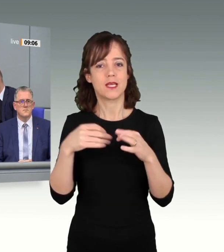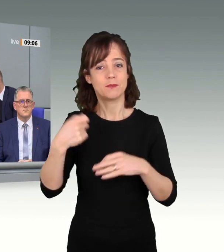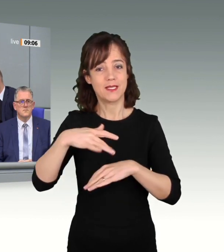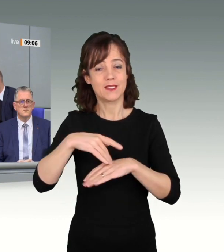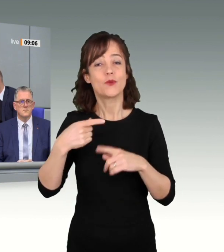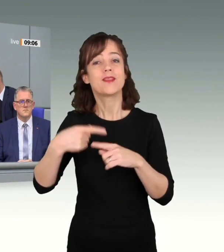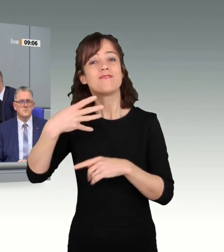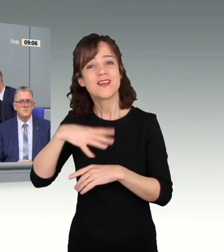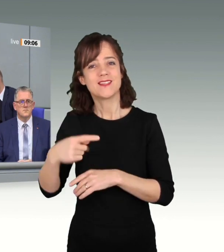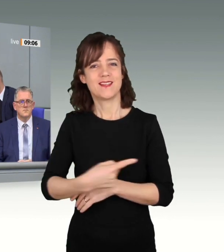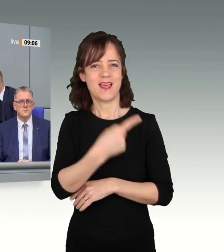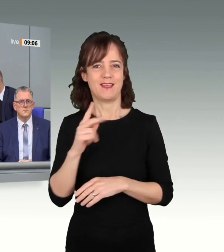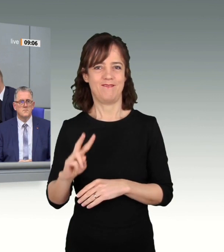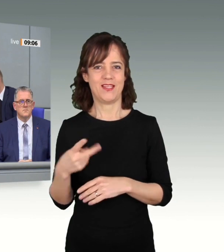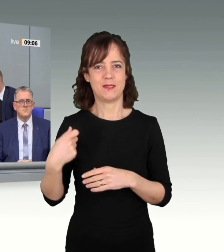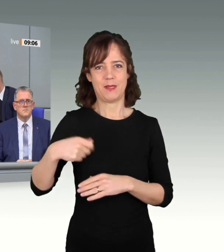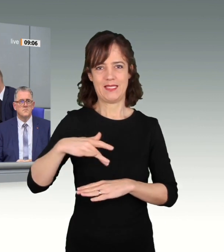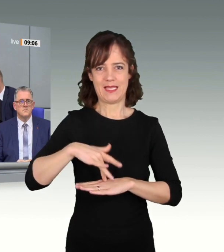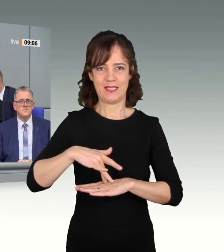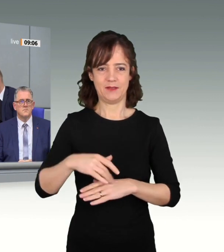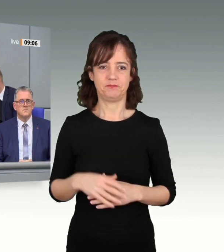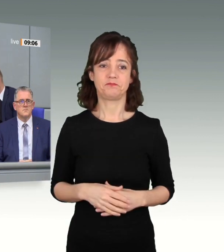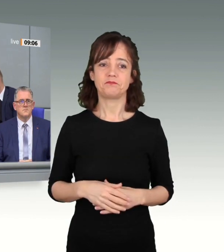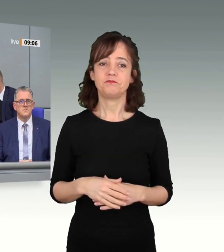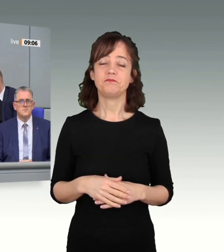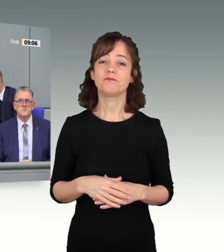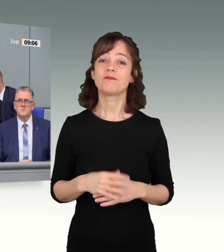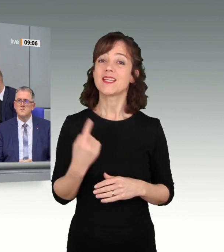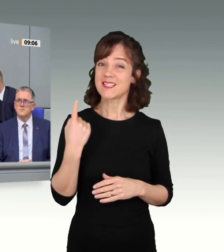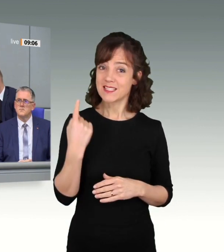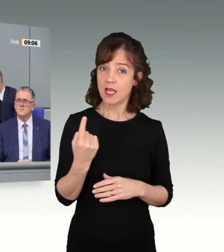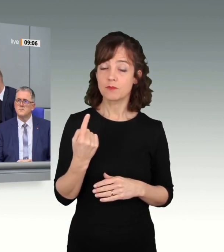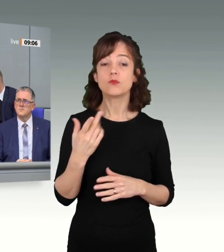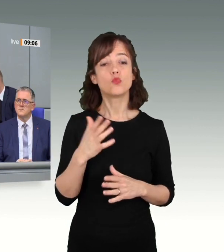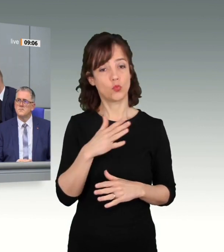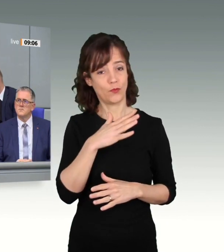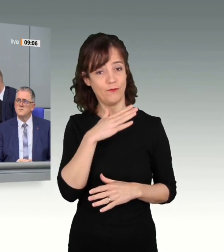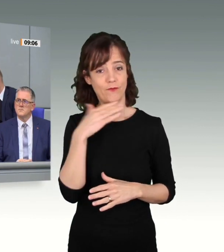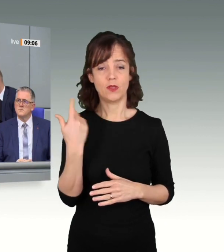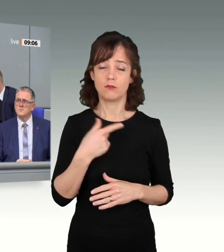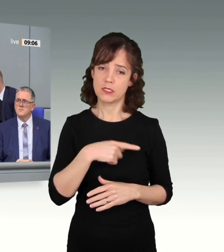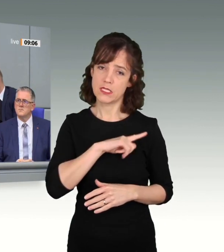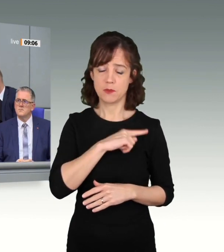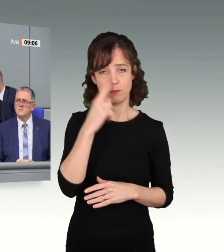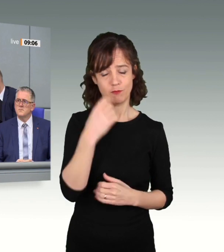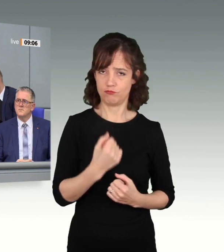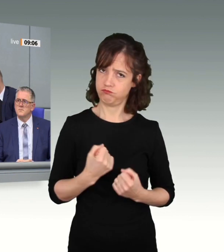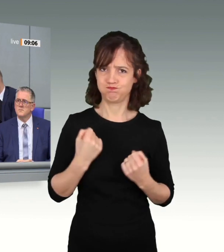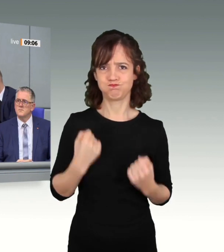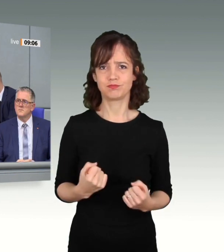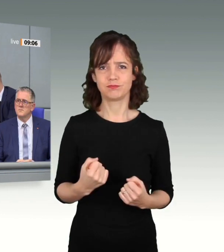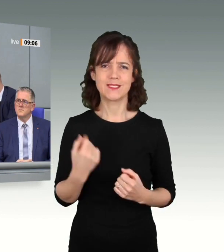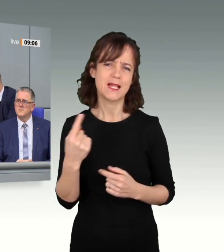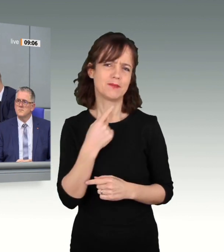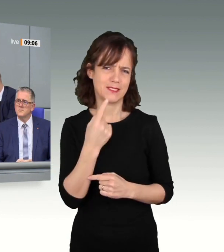Jahre Vizepräsidentin. Ihr half dabei, dass sie eine gehörige Portion Selbstbewusstsein besaß, wie sie